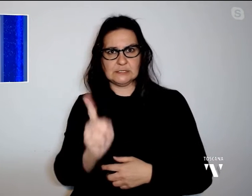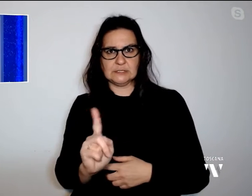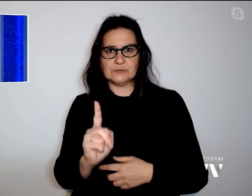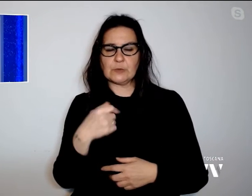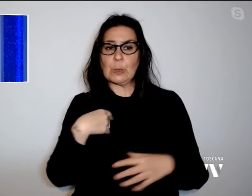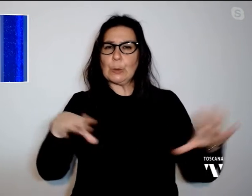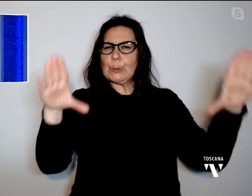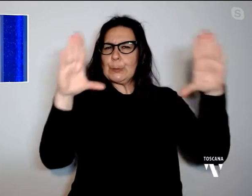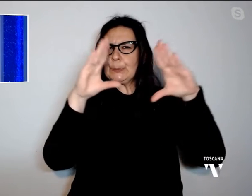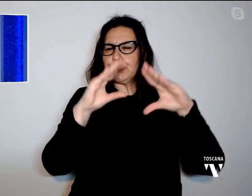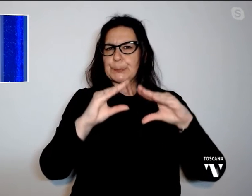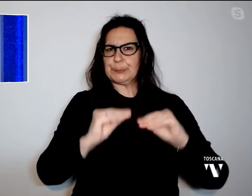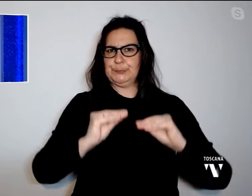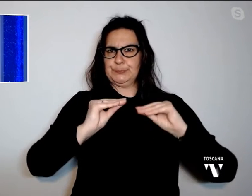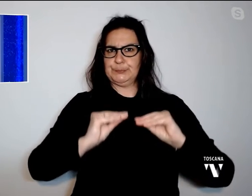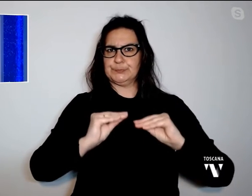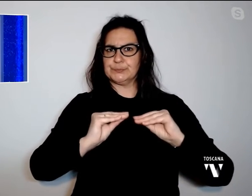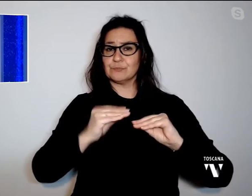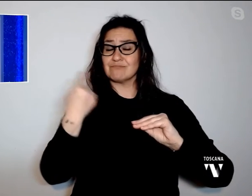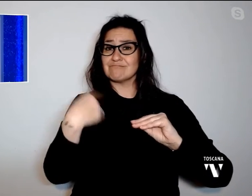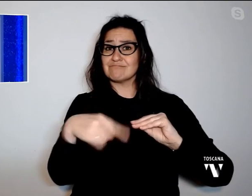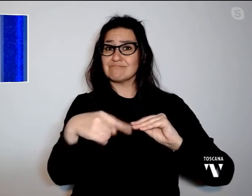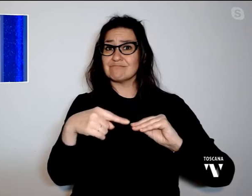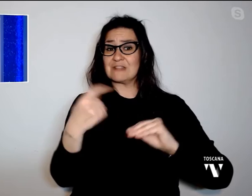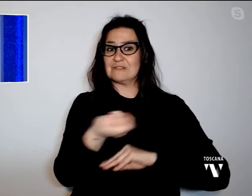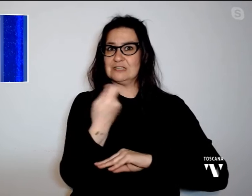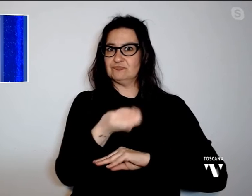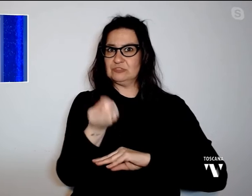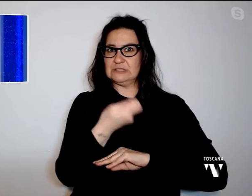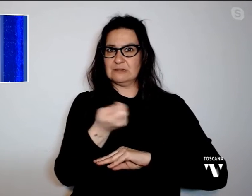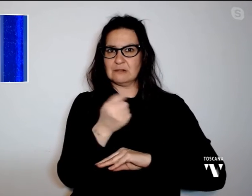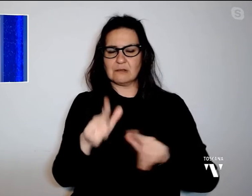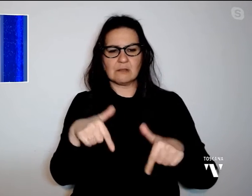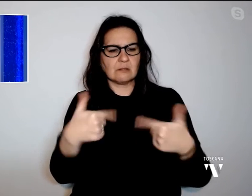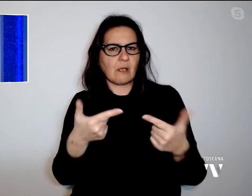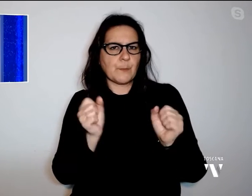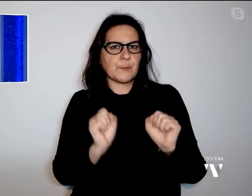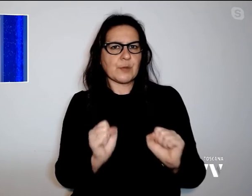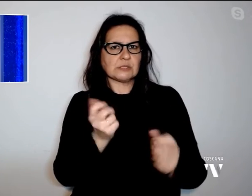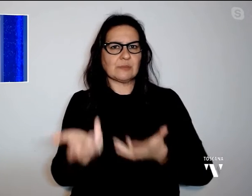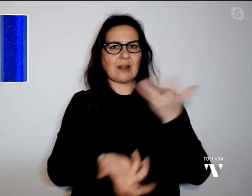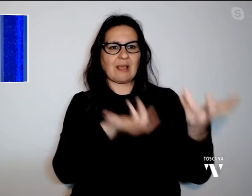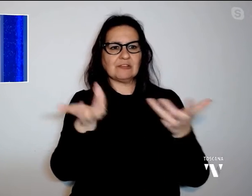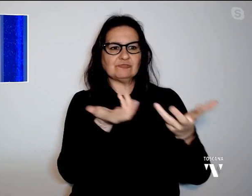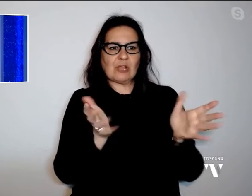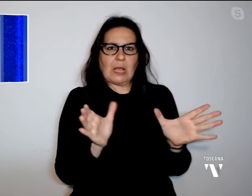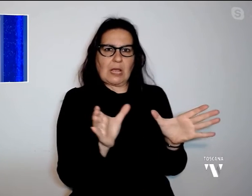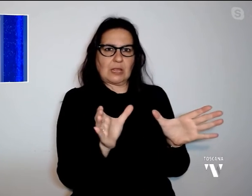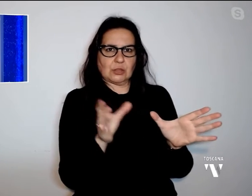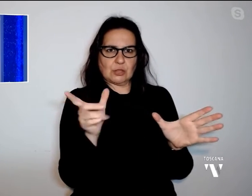da parte dei vigili del fuoco hanno permesso di circoscrivere l'incendio all'appartamento.